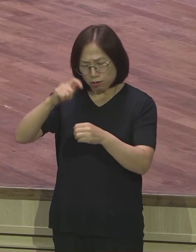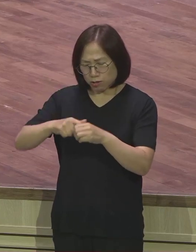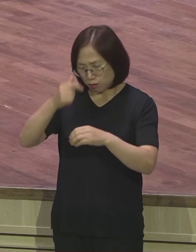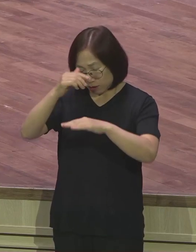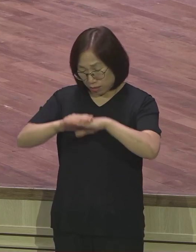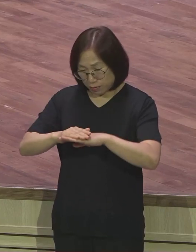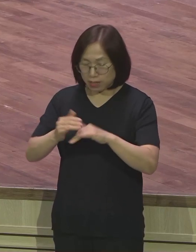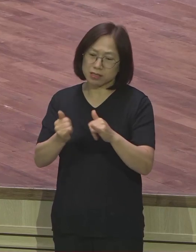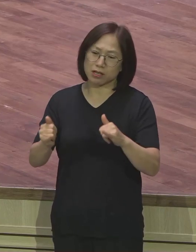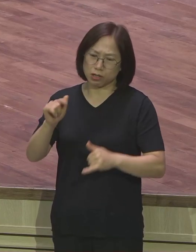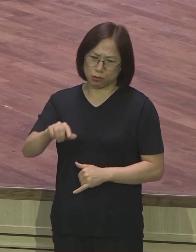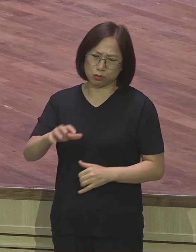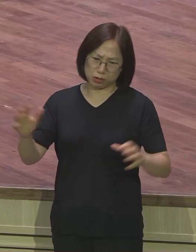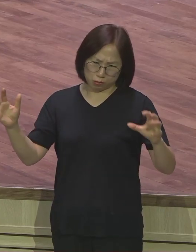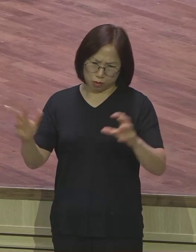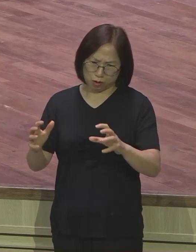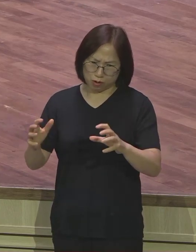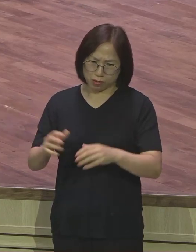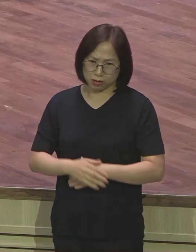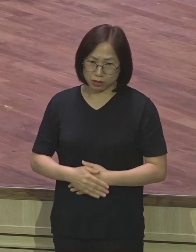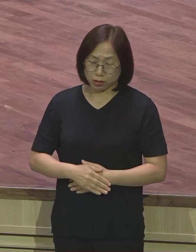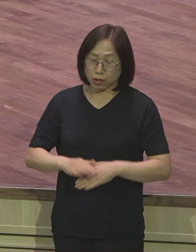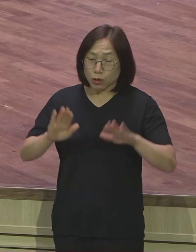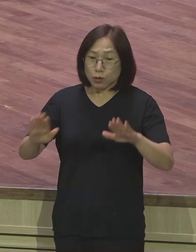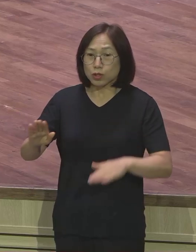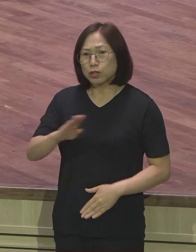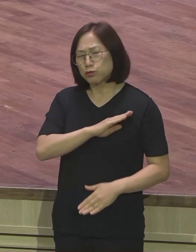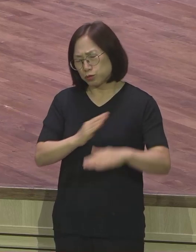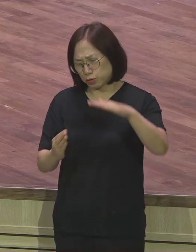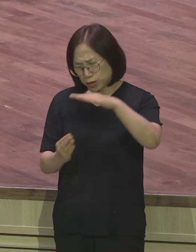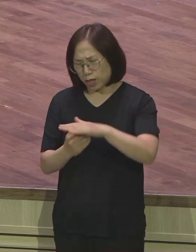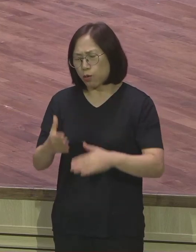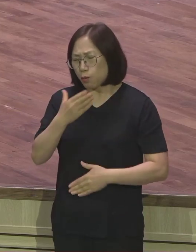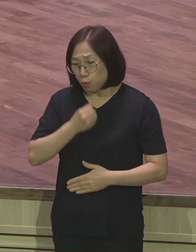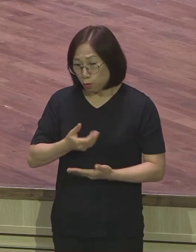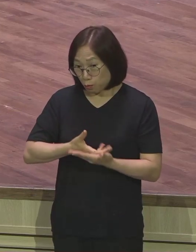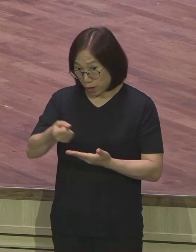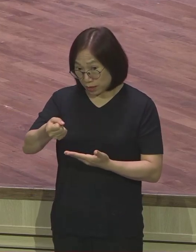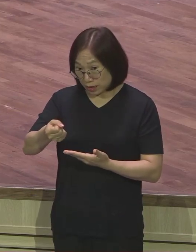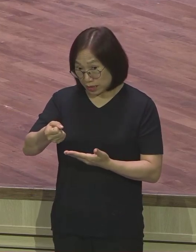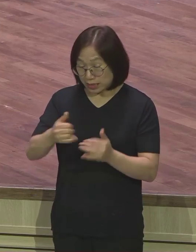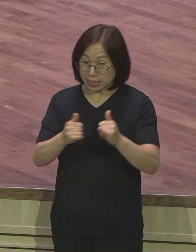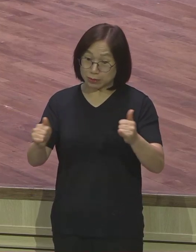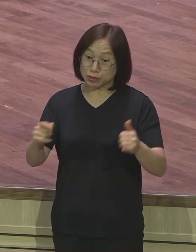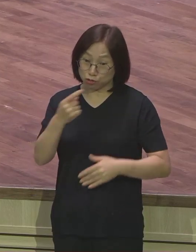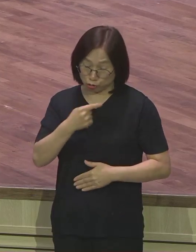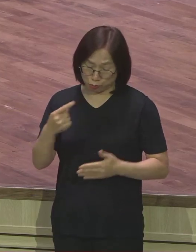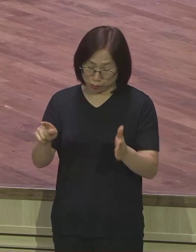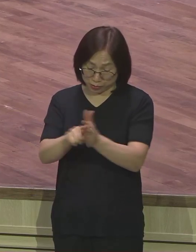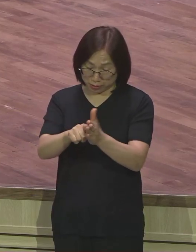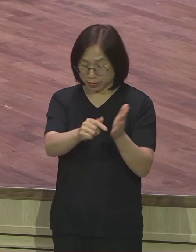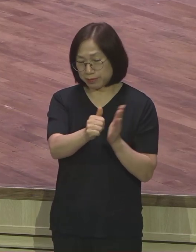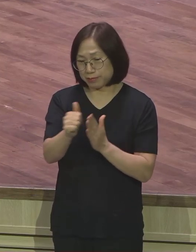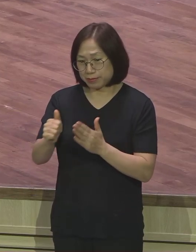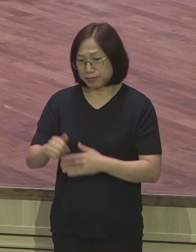자리에 섰습니다. 여러분들은 오늘 최고 축복받은 그런 사람인 줄로 믿으시기 바랍니다. 우리 한 번 더